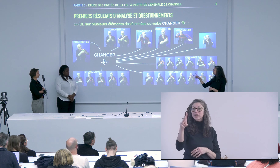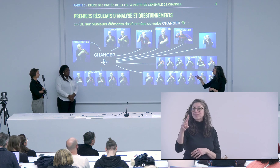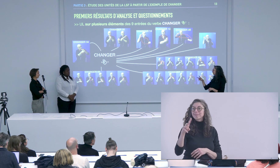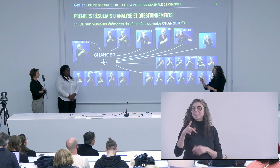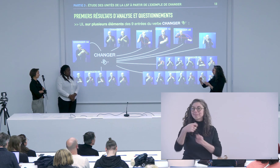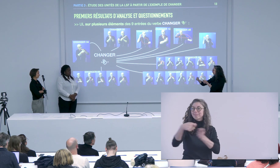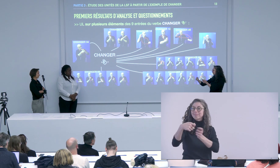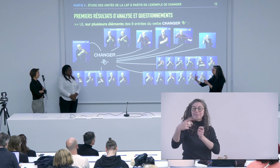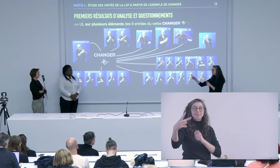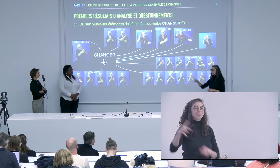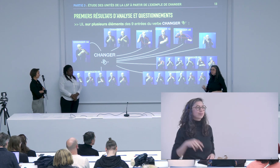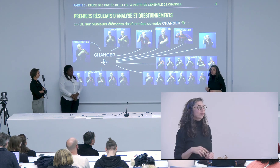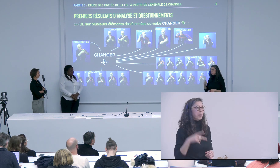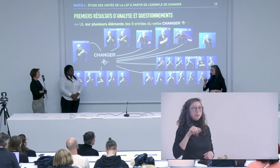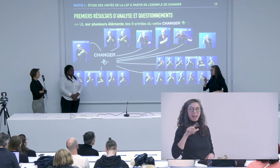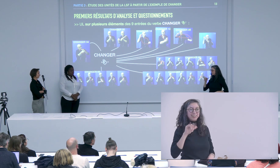de signation parce qu'on répète beaucoup